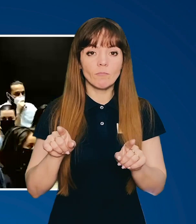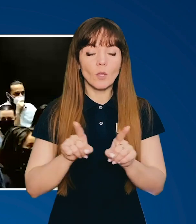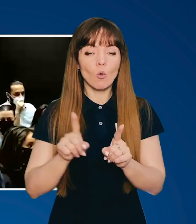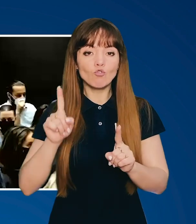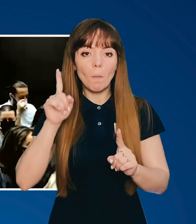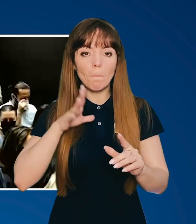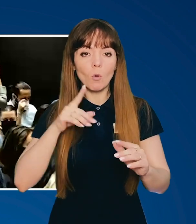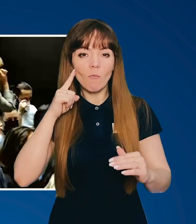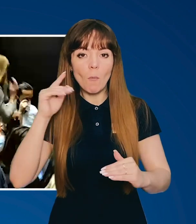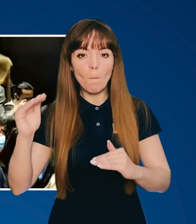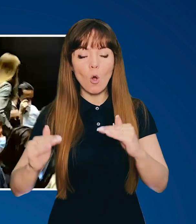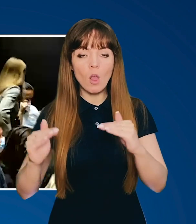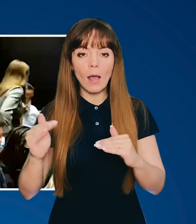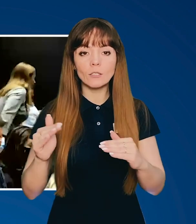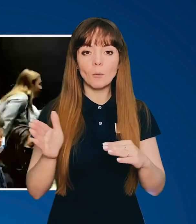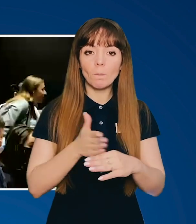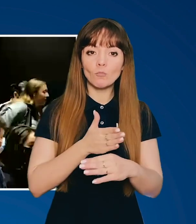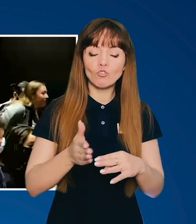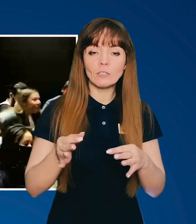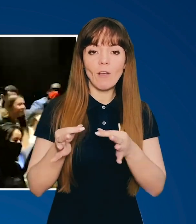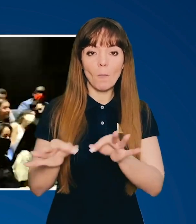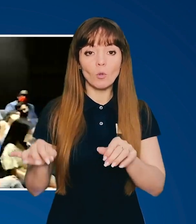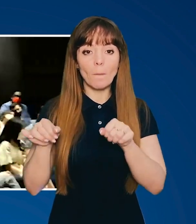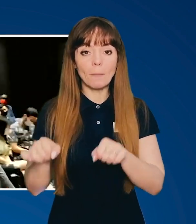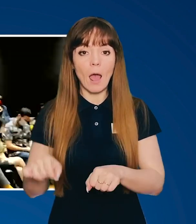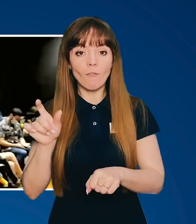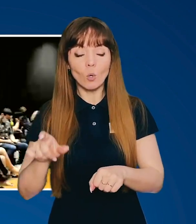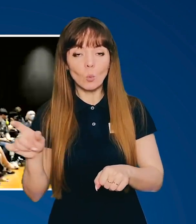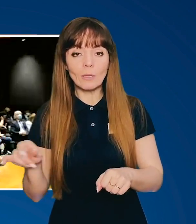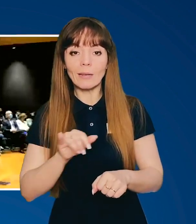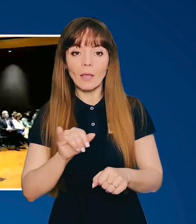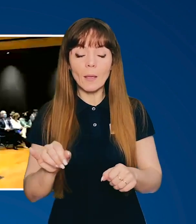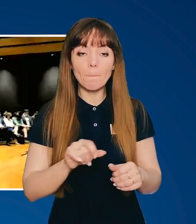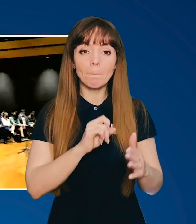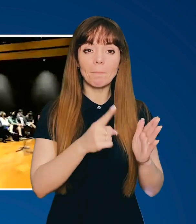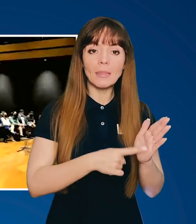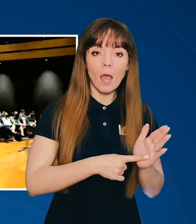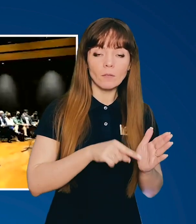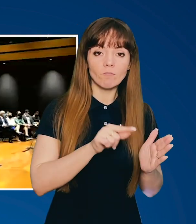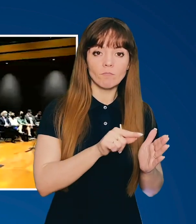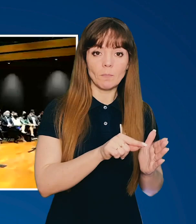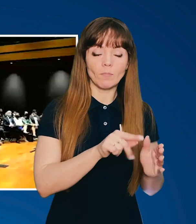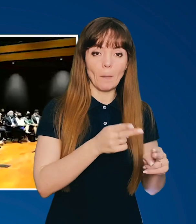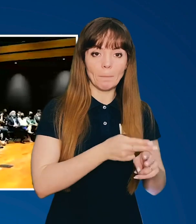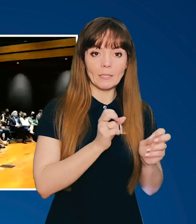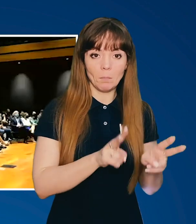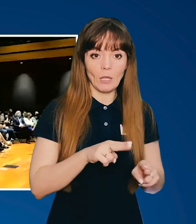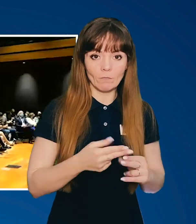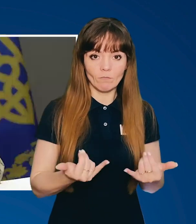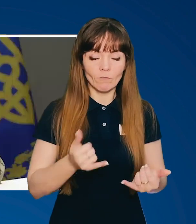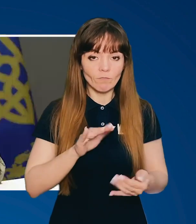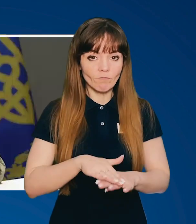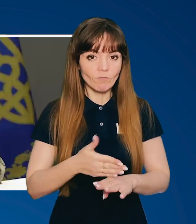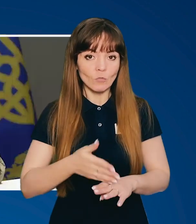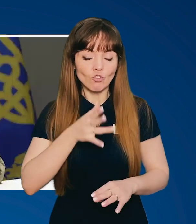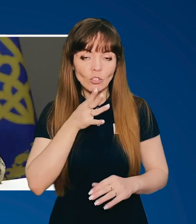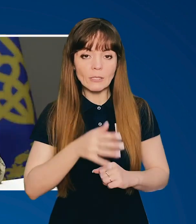що був такий баланс між свободою прав людини і питаннями безпеки ці часи? Дякую за питання.